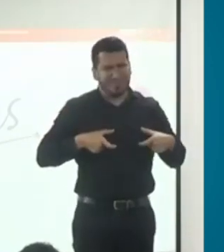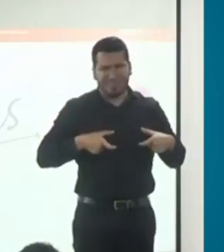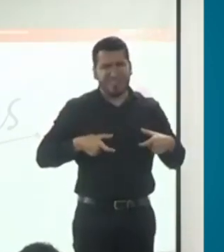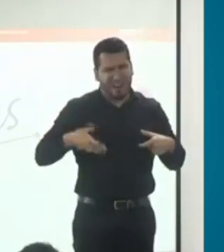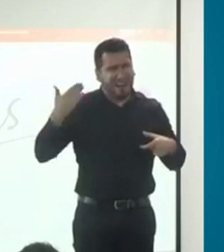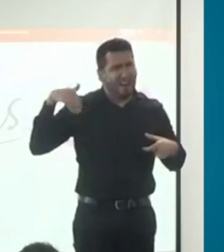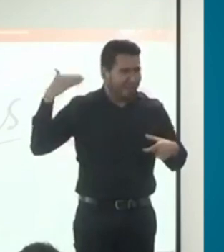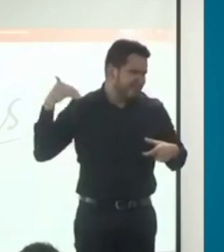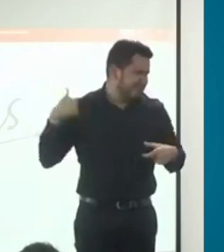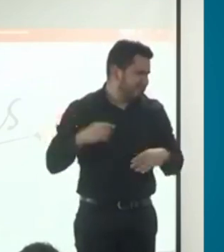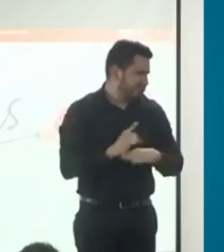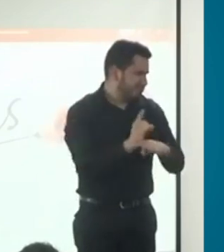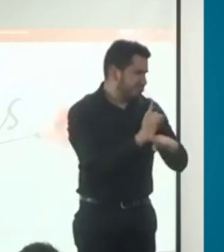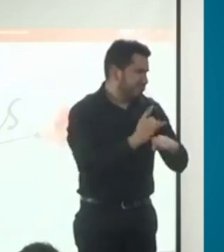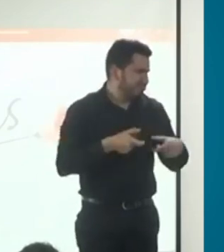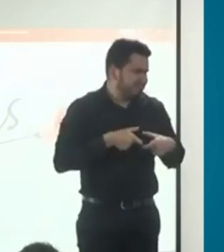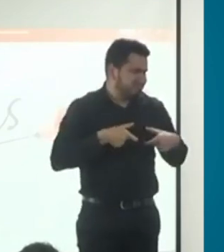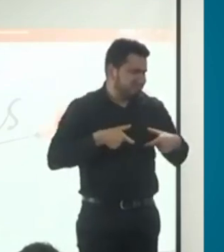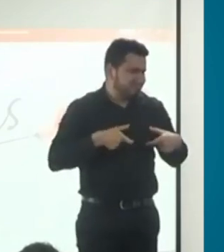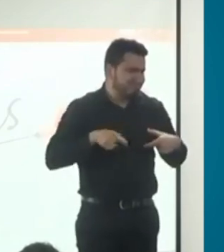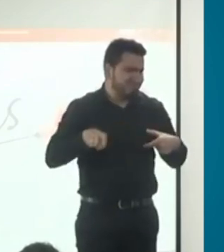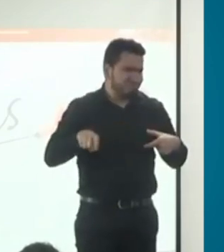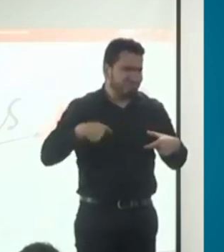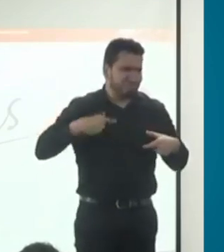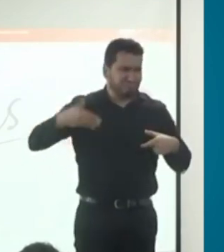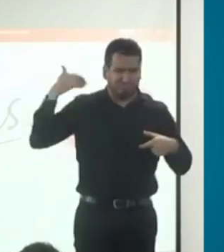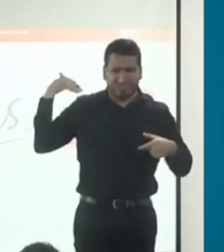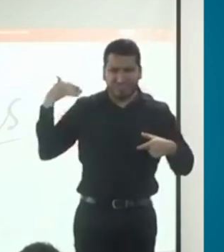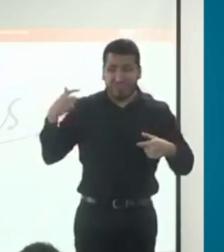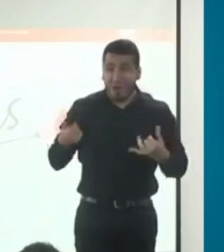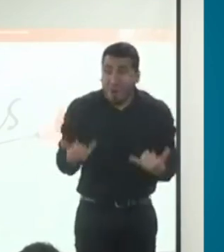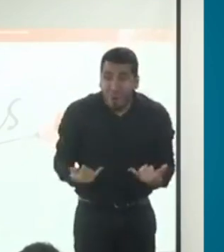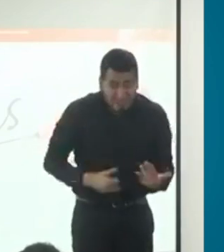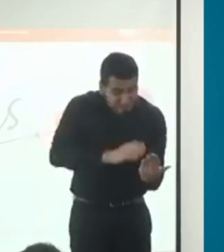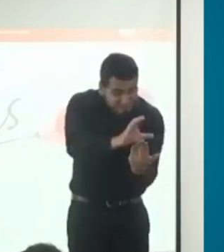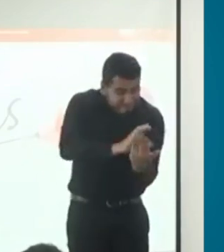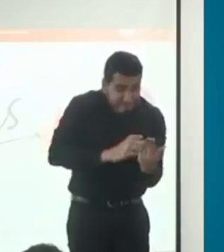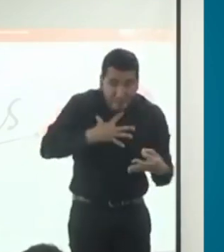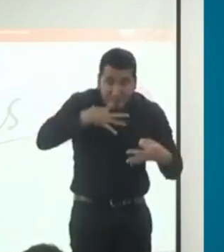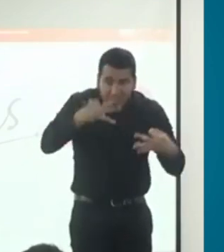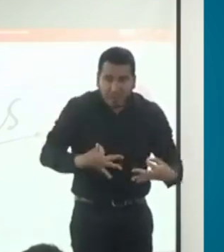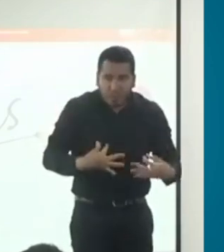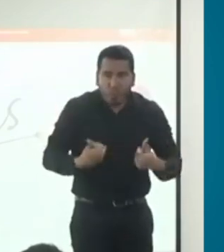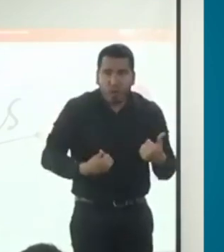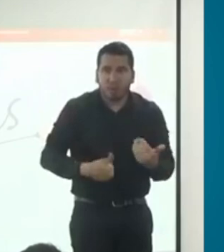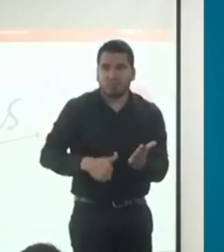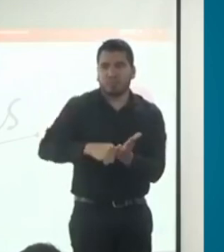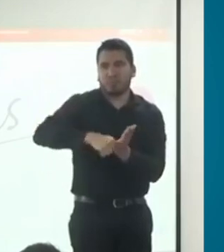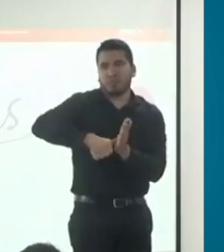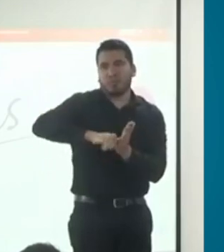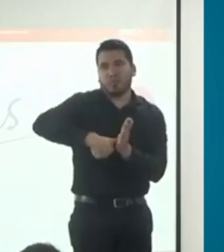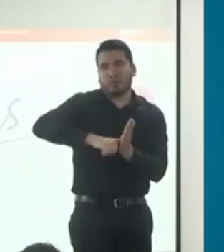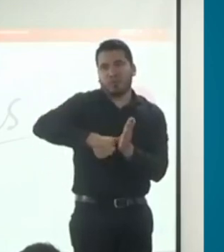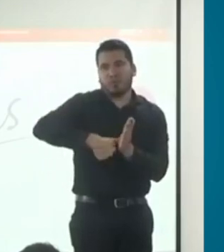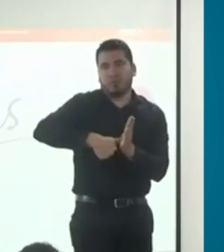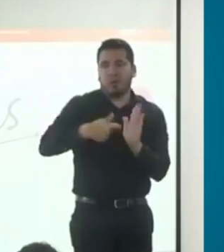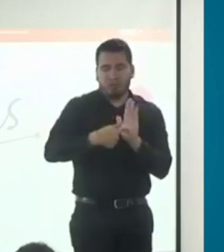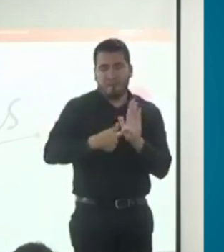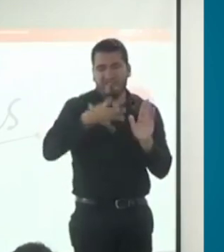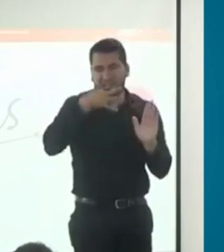pero el documento válido realmente es el documento de identidad que tiene la persona. Entonces, no